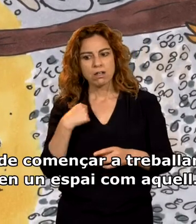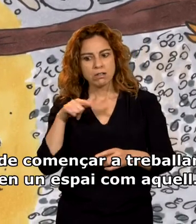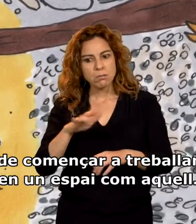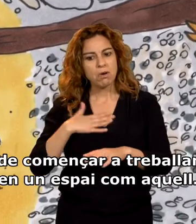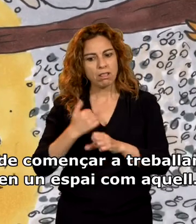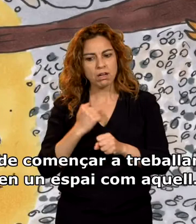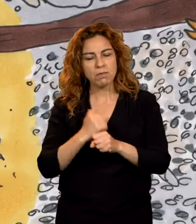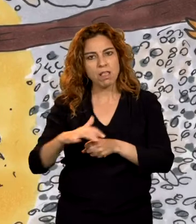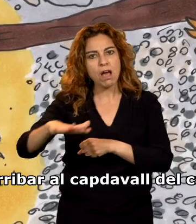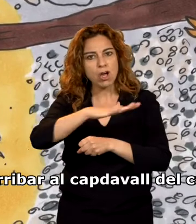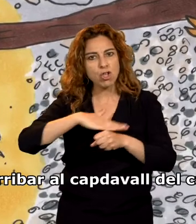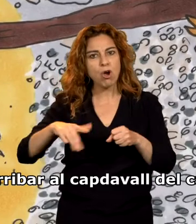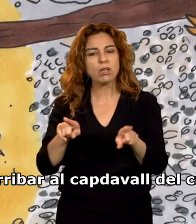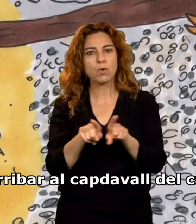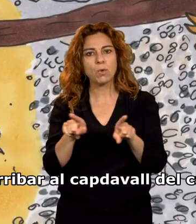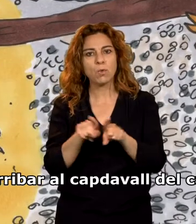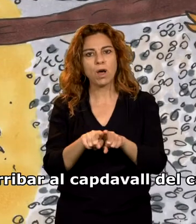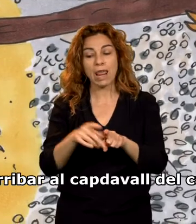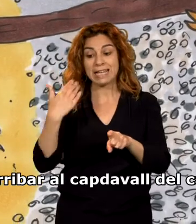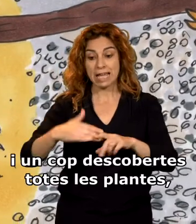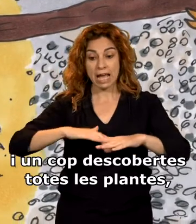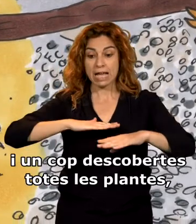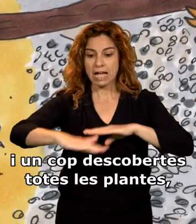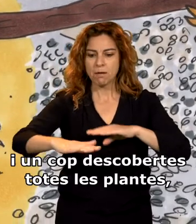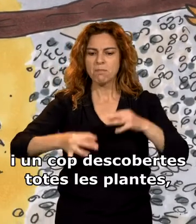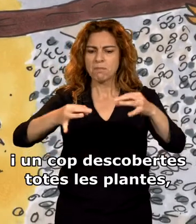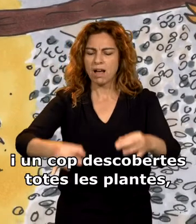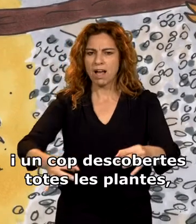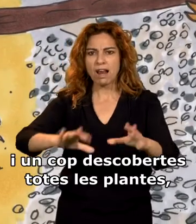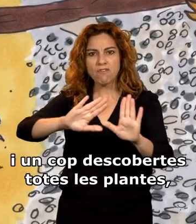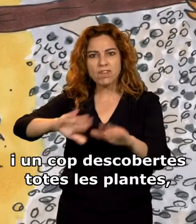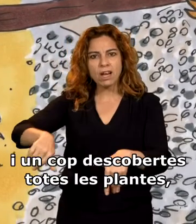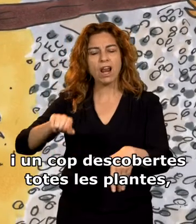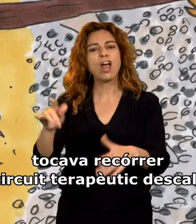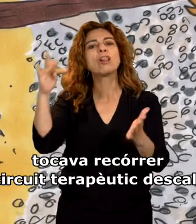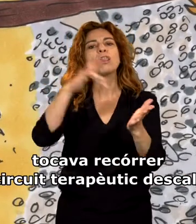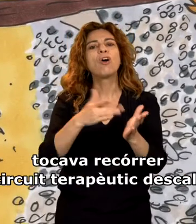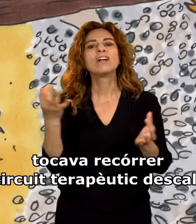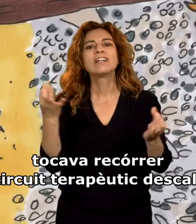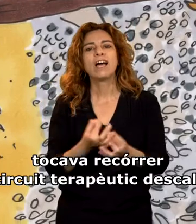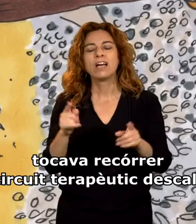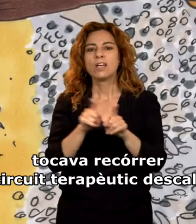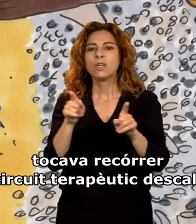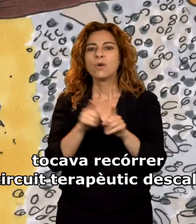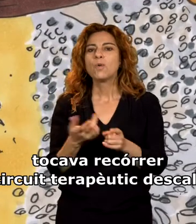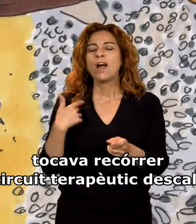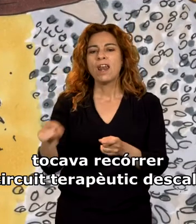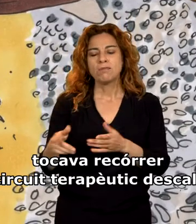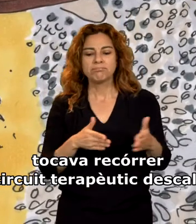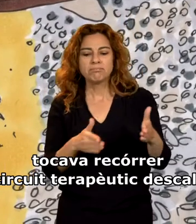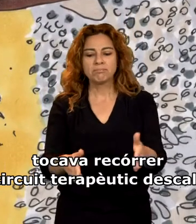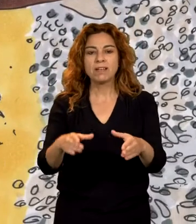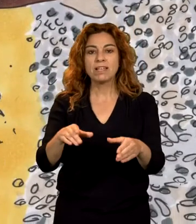en un espai com aquell. En arribar al capdavall del camp i un cop descobertes totes les plantes tocava recórrer un circuit terapèutic